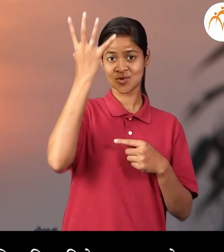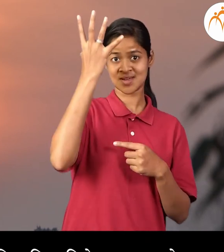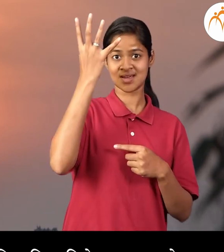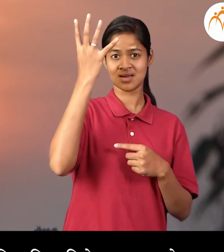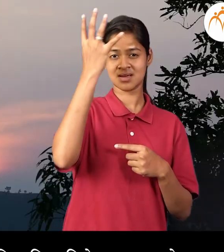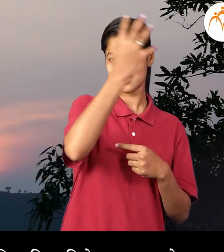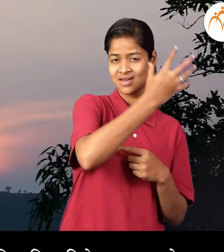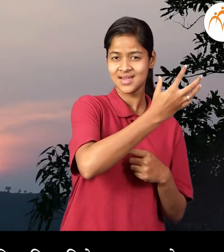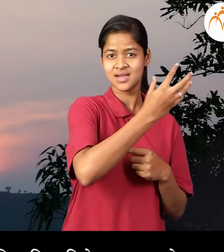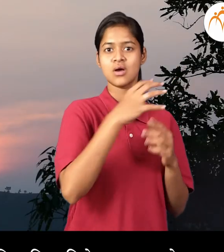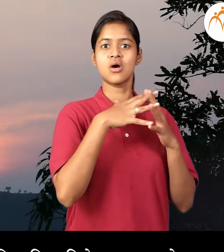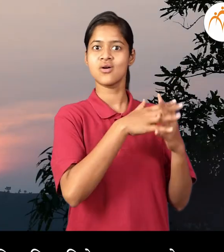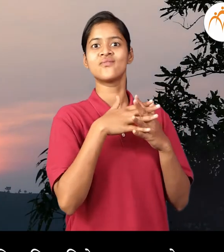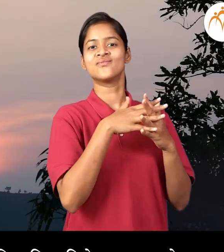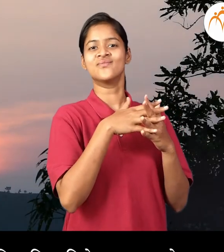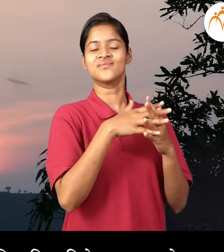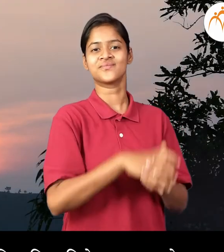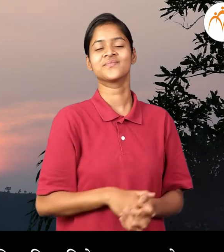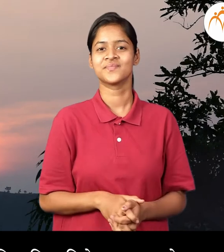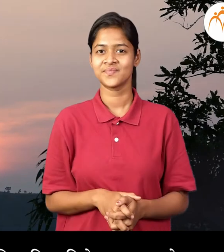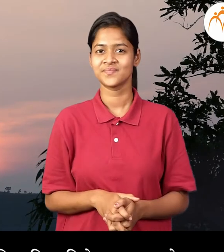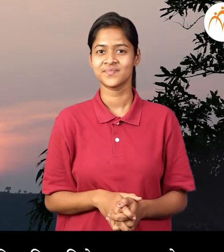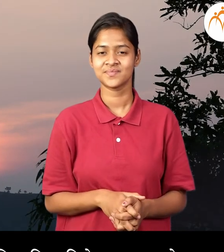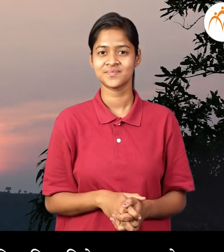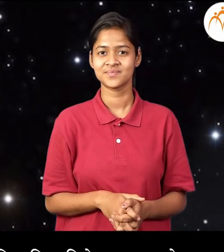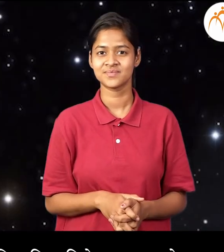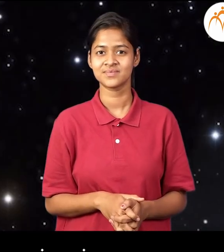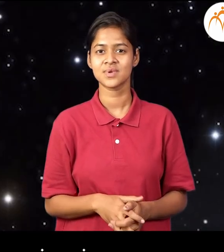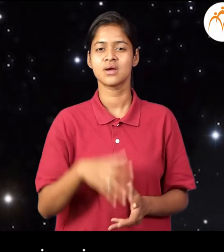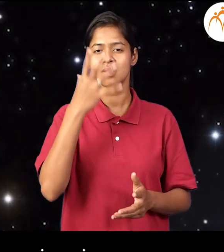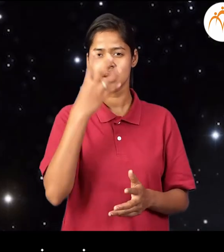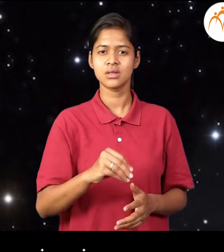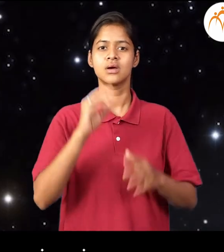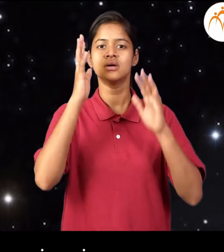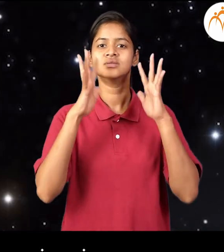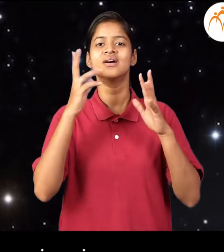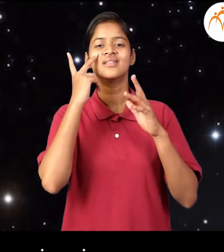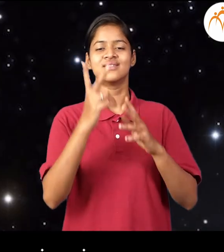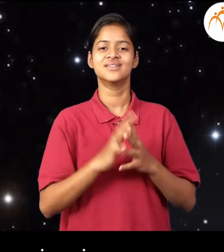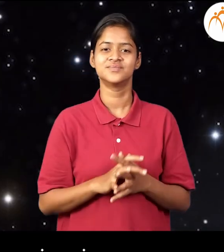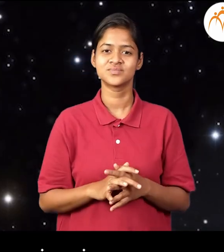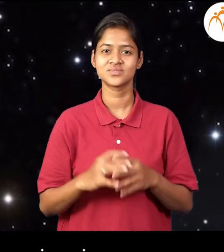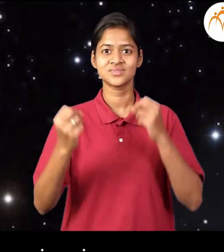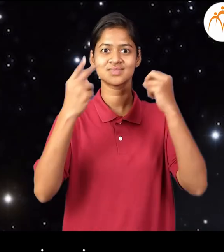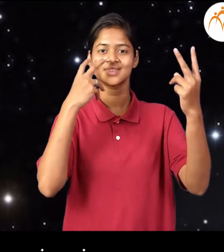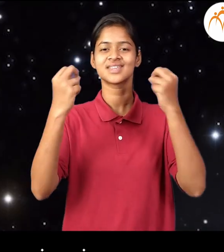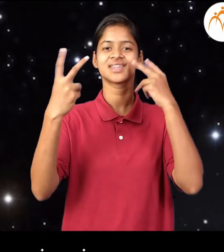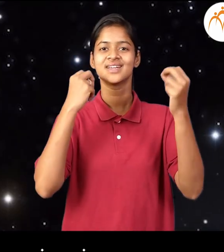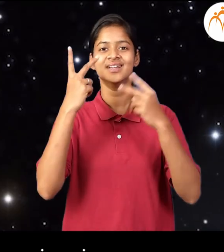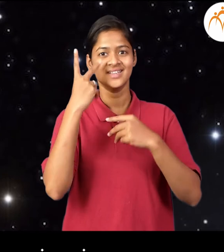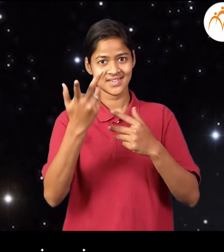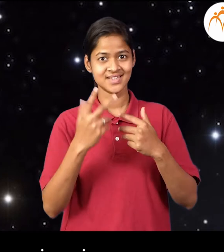उगवतो आणि पश्यम दिशेला मावळतो रातरी चा विडी आकाश बगा चंद्र